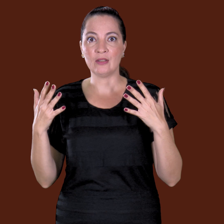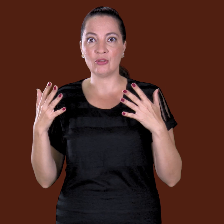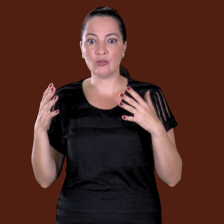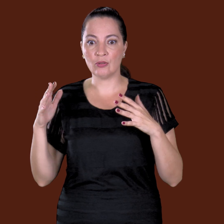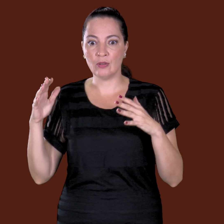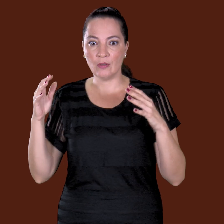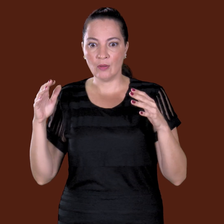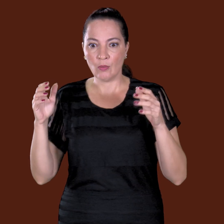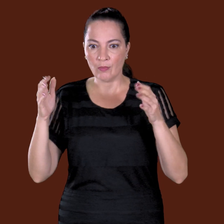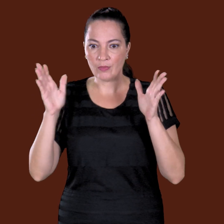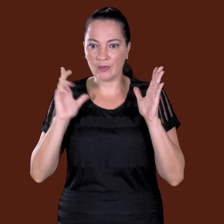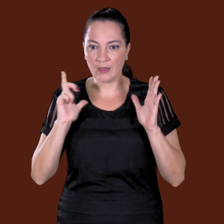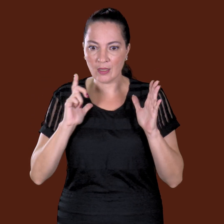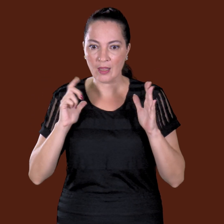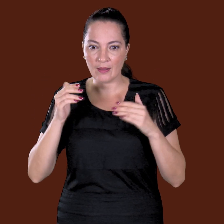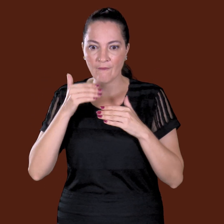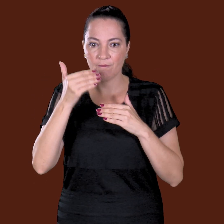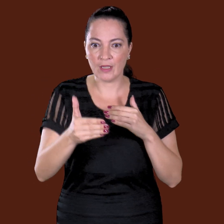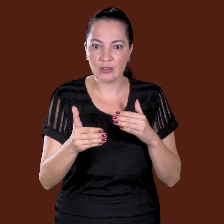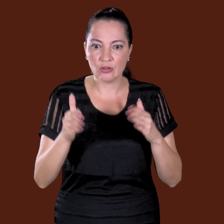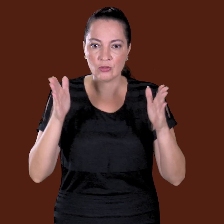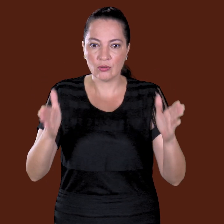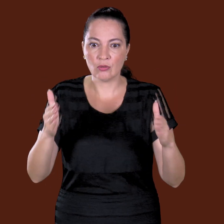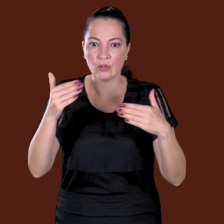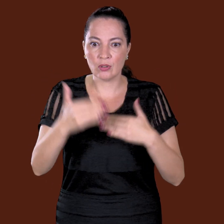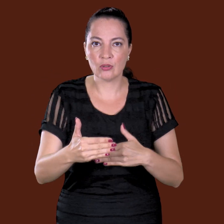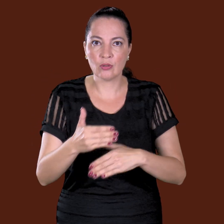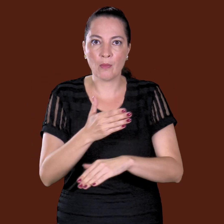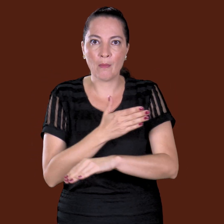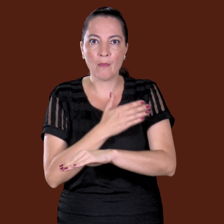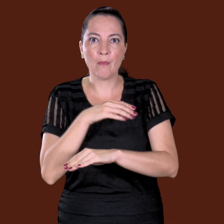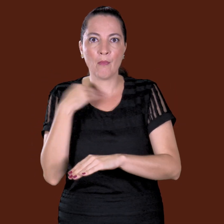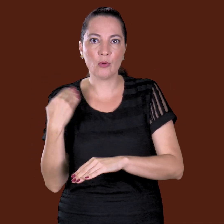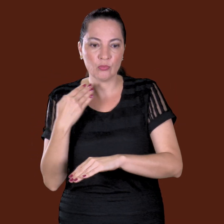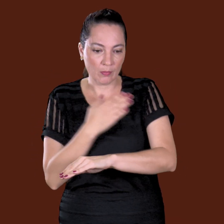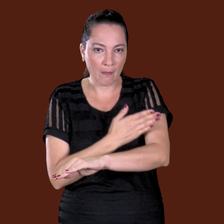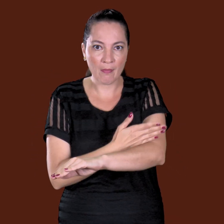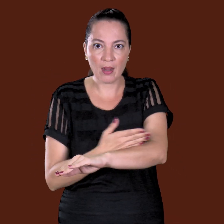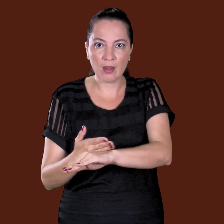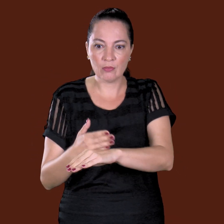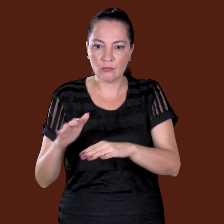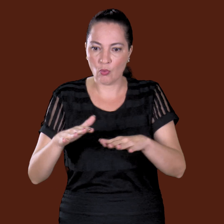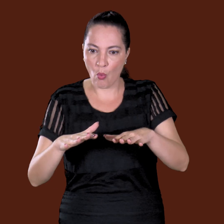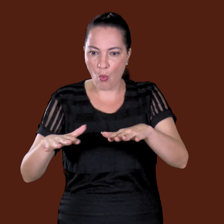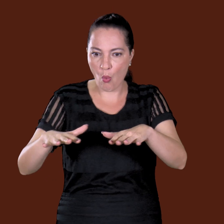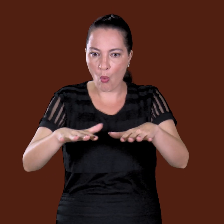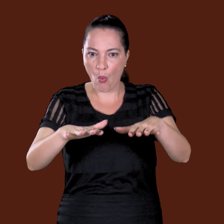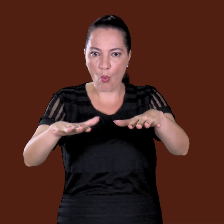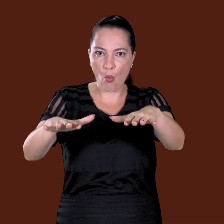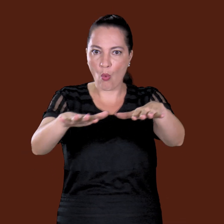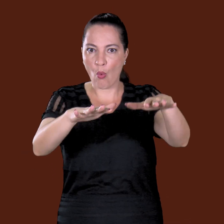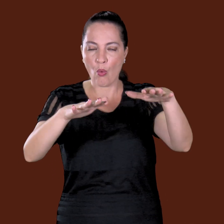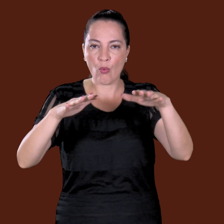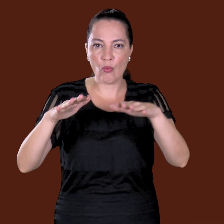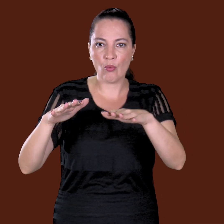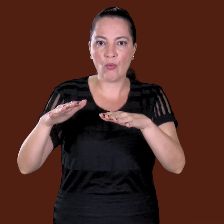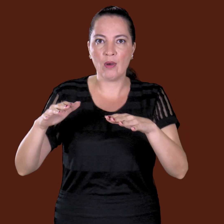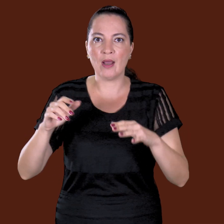apareceu um caixão, assim, saca? Branco, flutuando, saca? Fui no meio da cidade, sumiu,